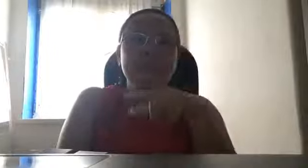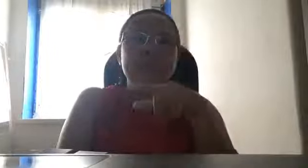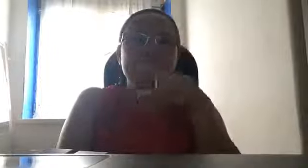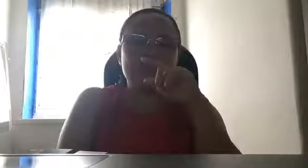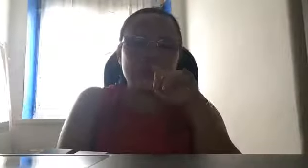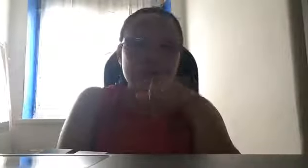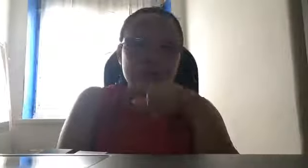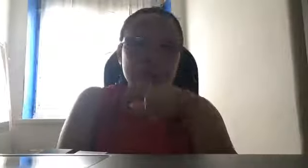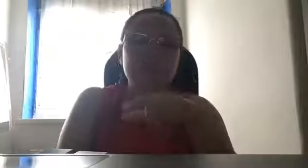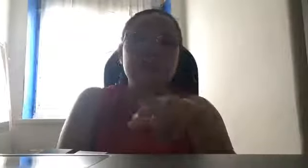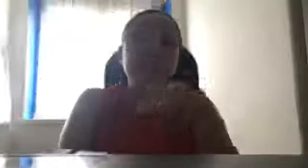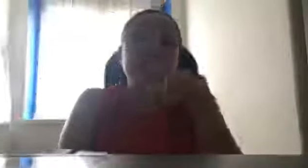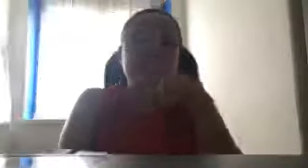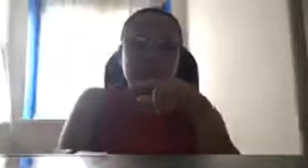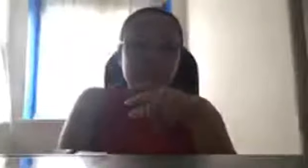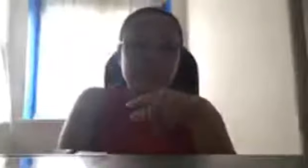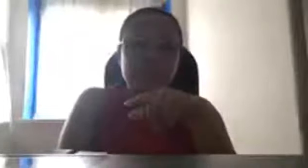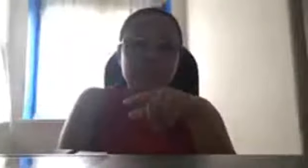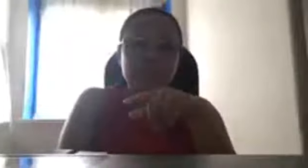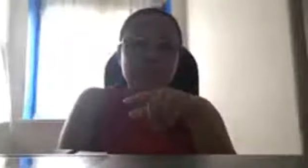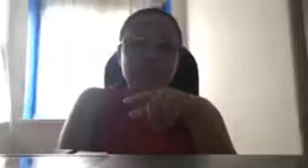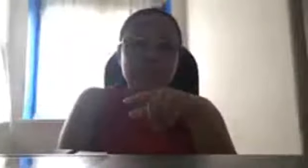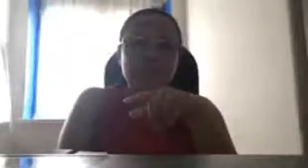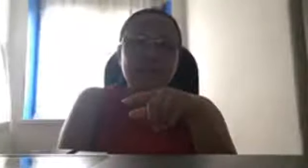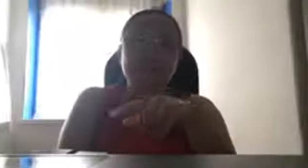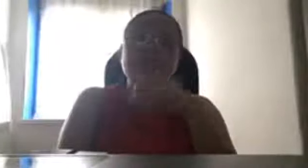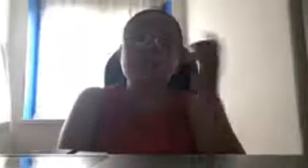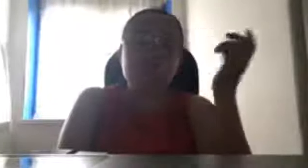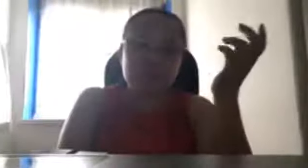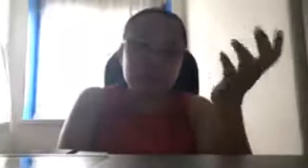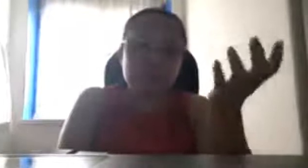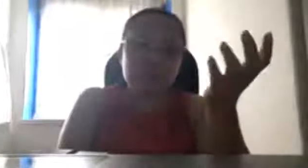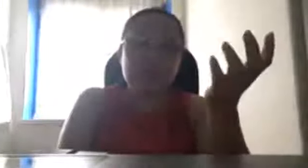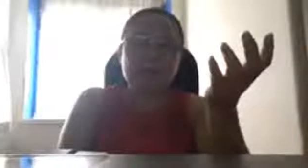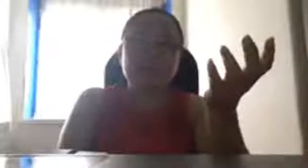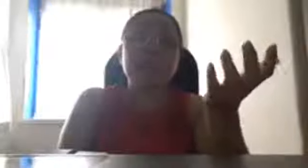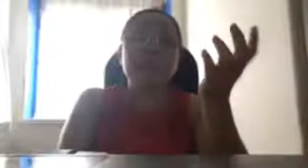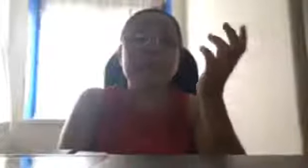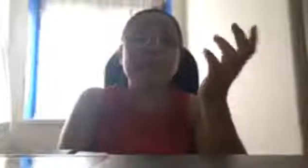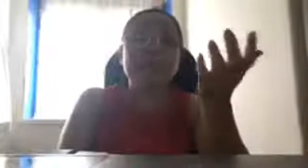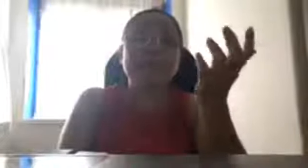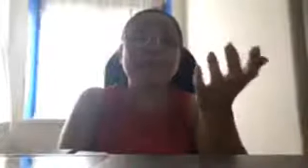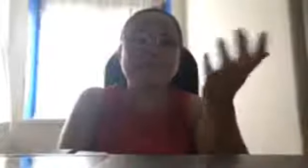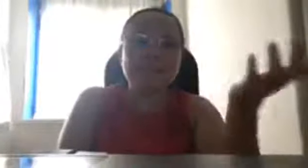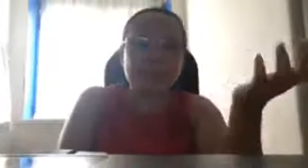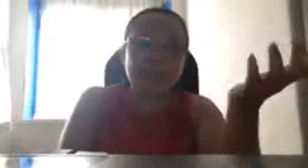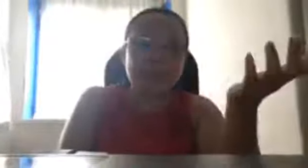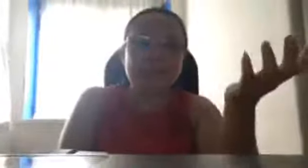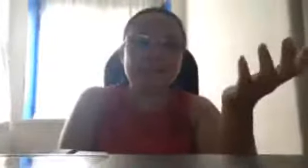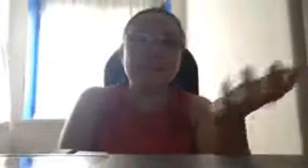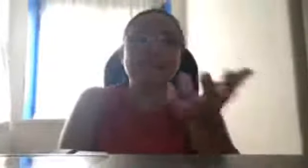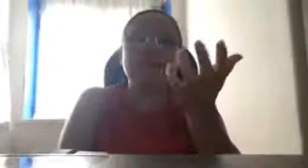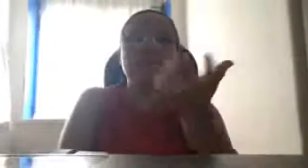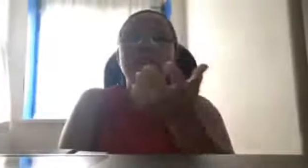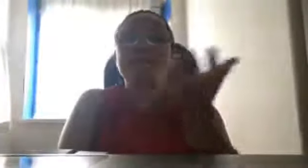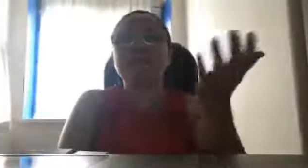Revolution Program. Revolution Program pero hindi naman digmaan, hindi naman ibig sabihin